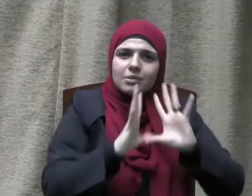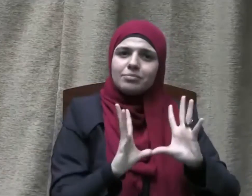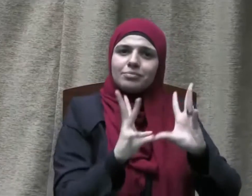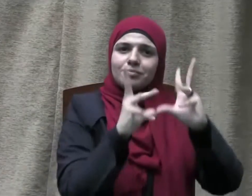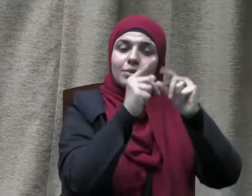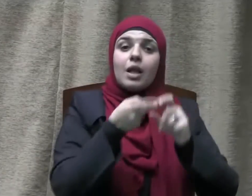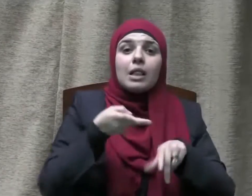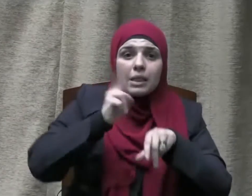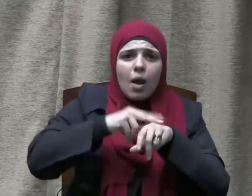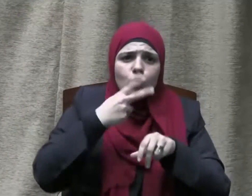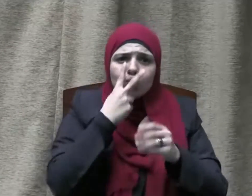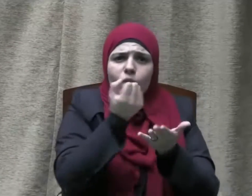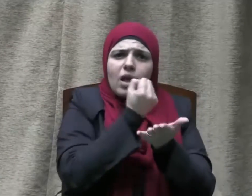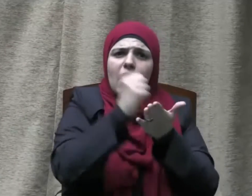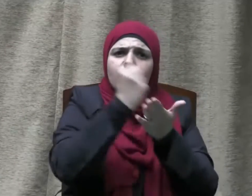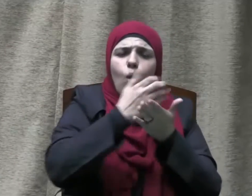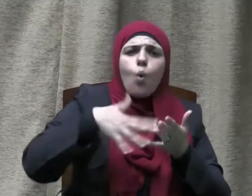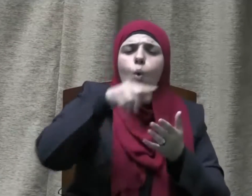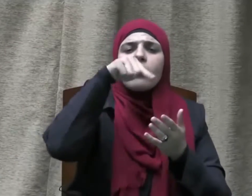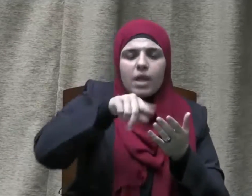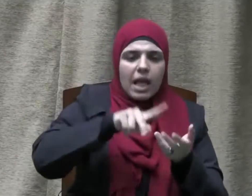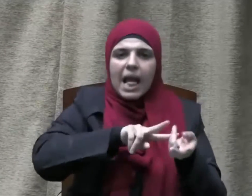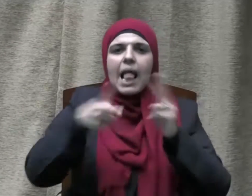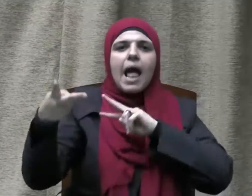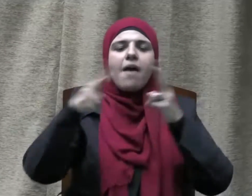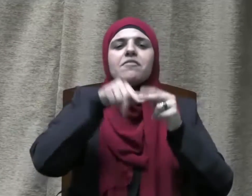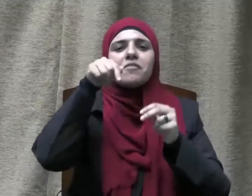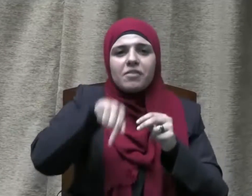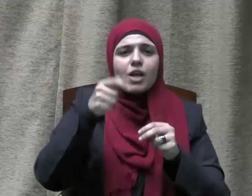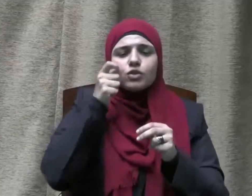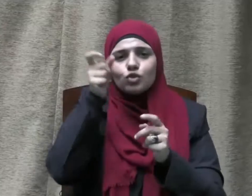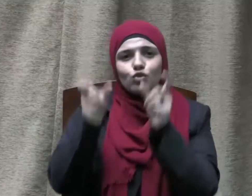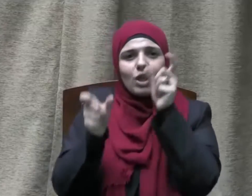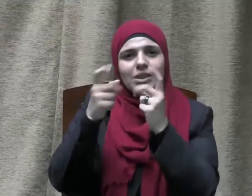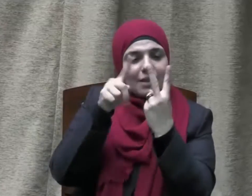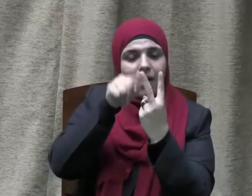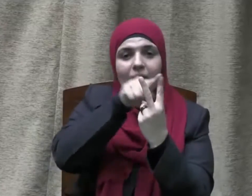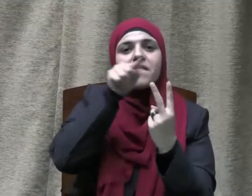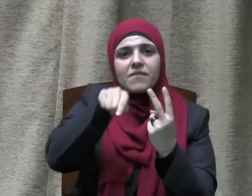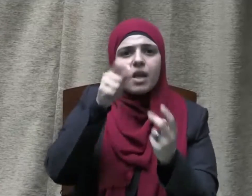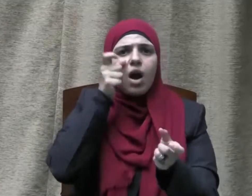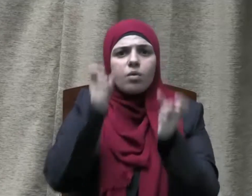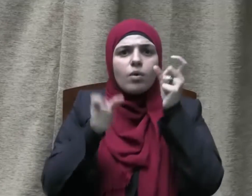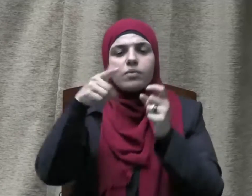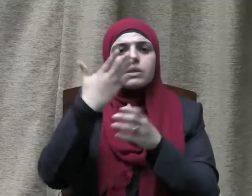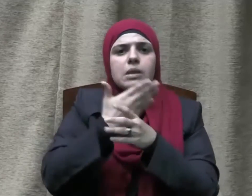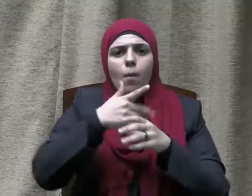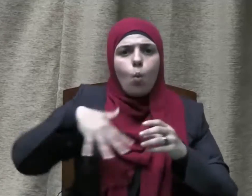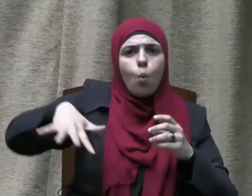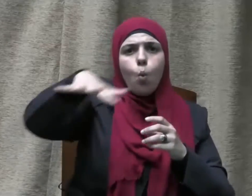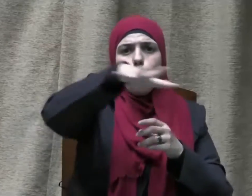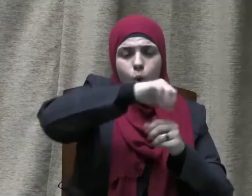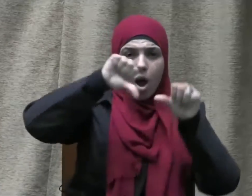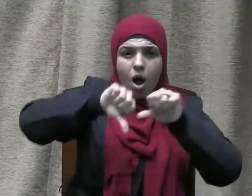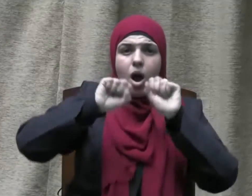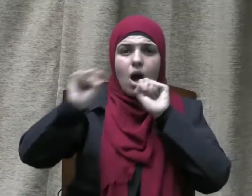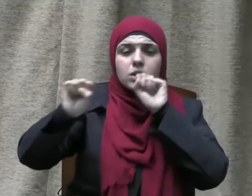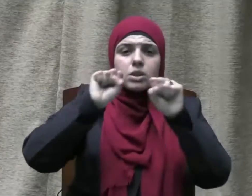على بوادر خلاف عظيم كاد يحدث بين بطون قريش آنذاك